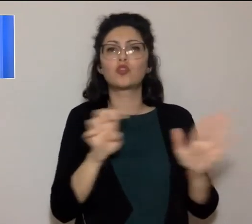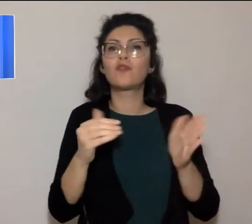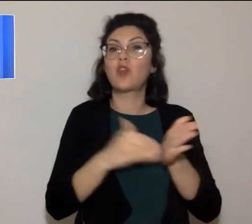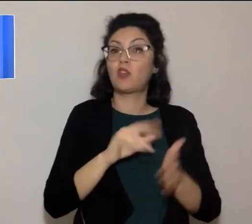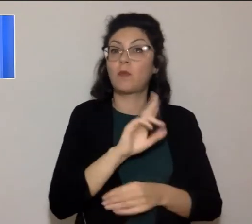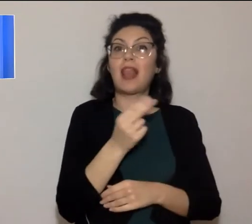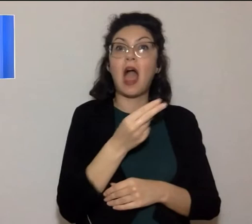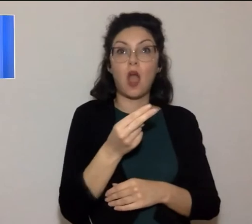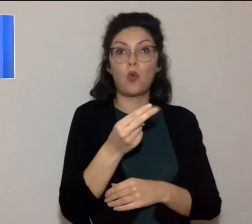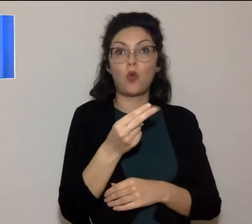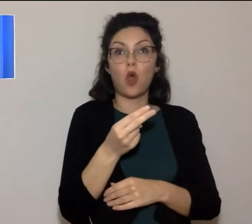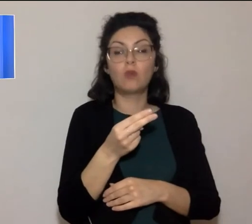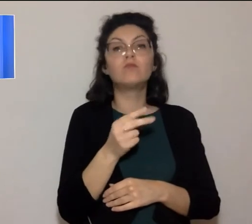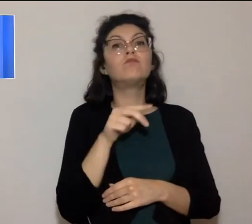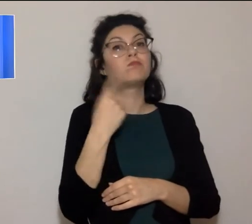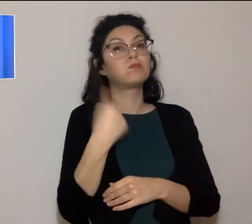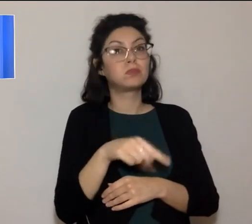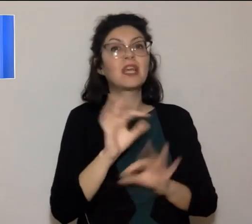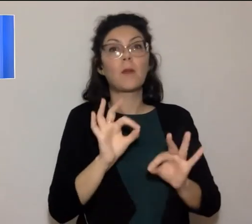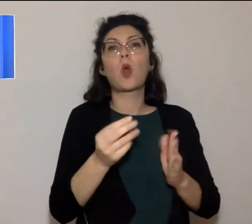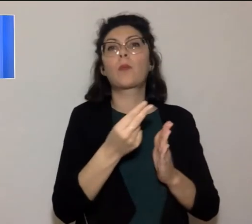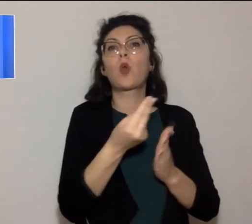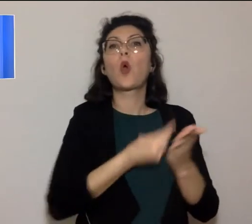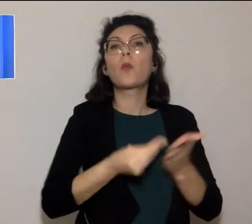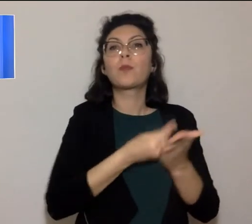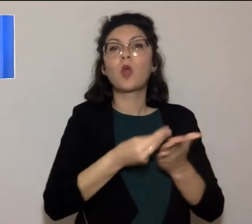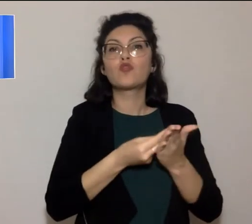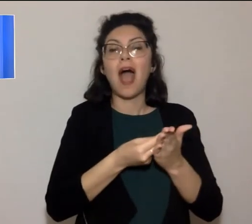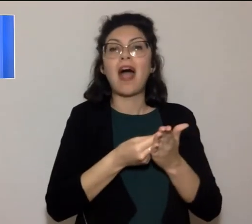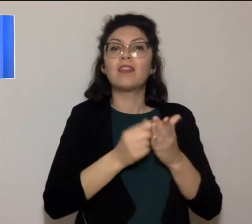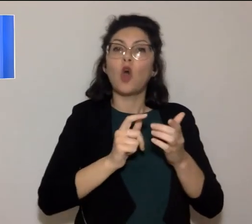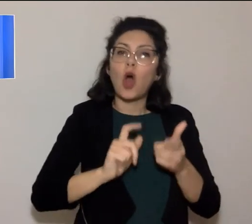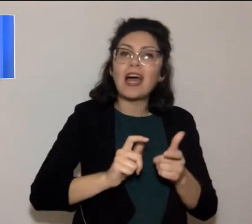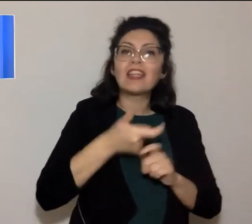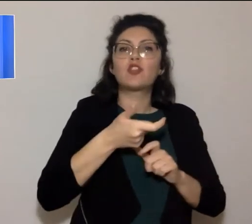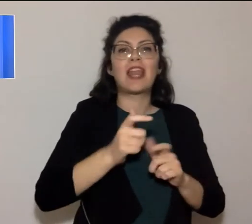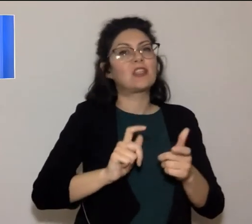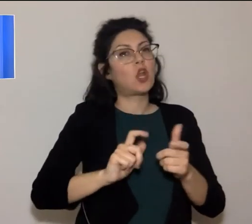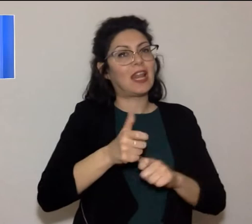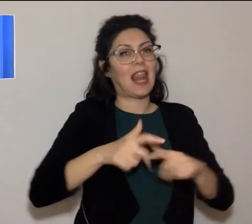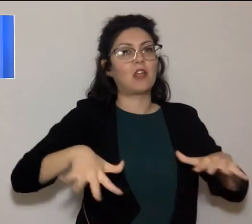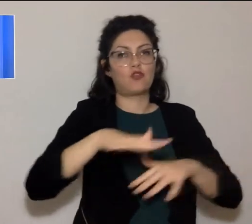e si inseriscono nel progetto di rigenerazione e rilancio della zona.